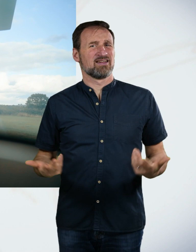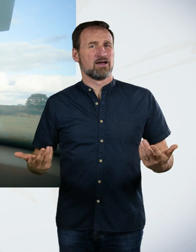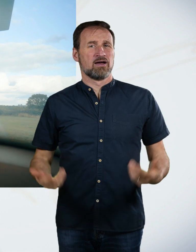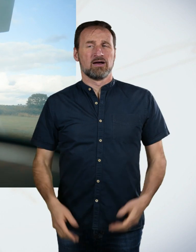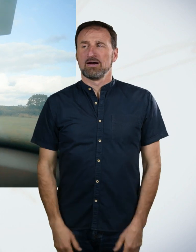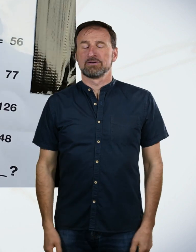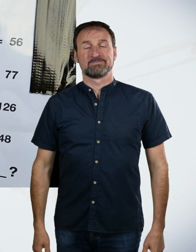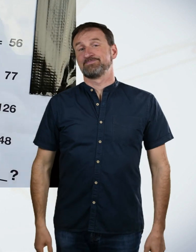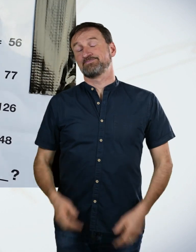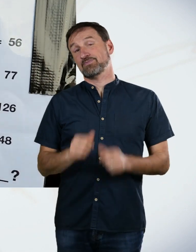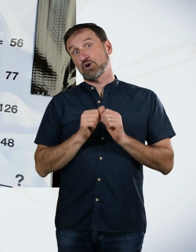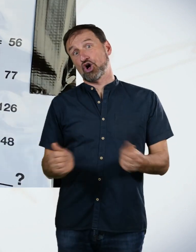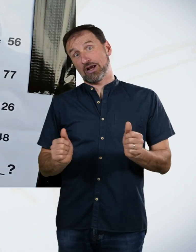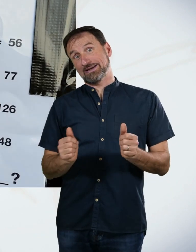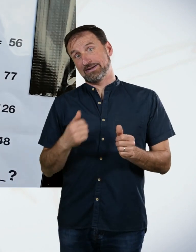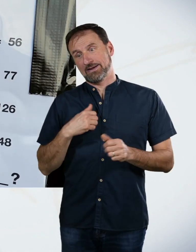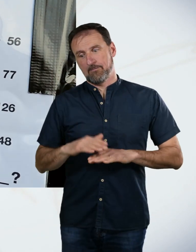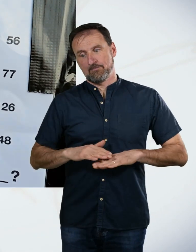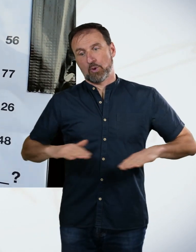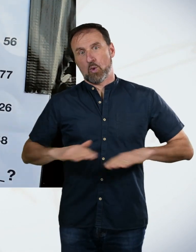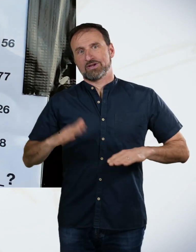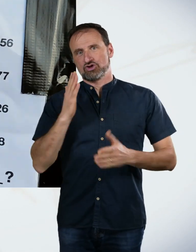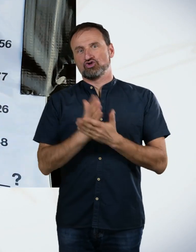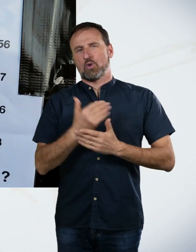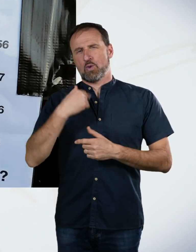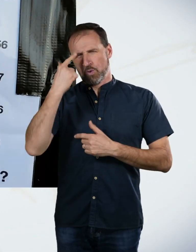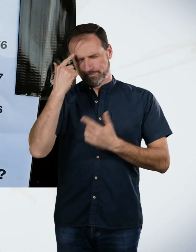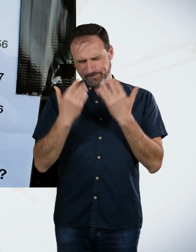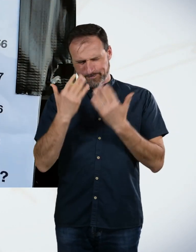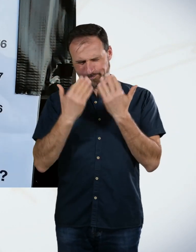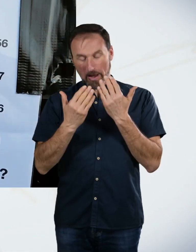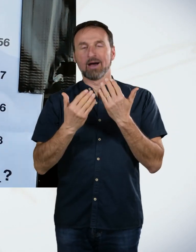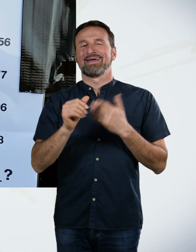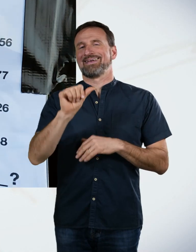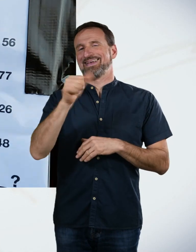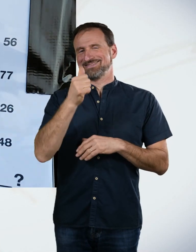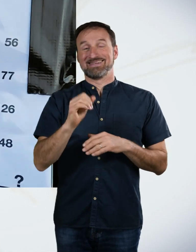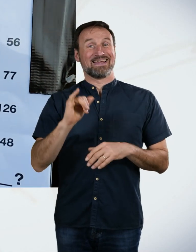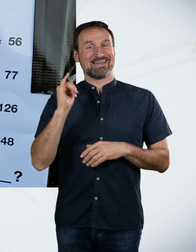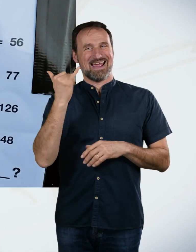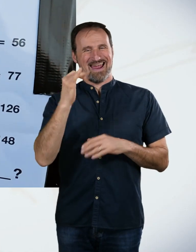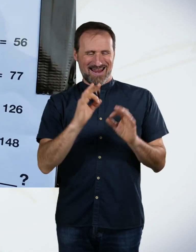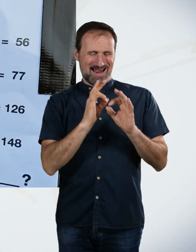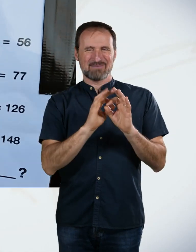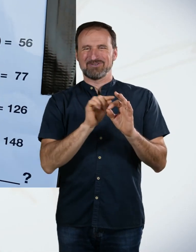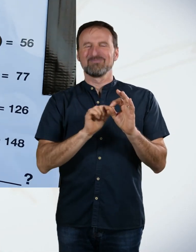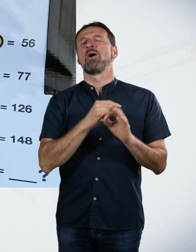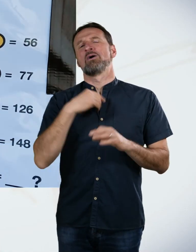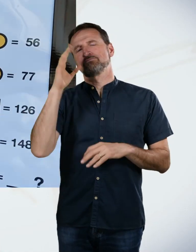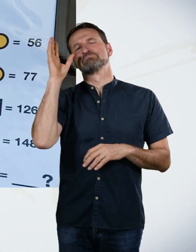Glücklicherweise hatte ich noch auf dem Boden die erste Zahl. Das gelbe Feld, das war die sieben. War auch noch gut machbar. Aber ich habe gemerkt, dass